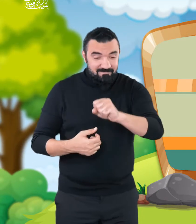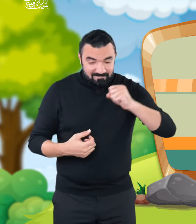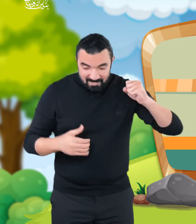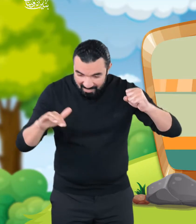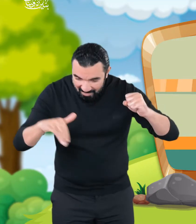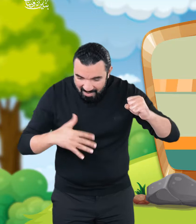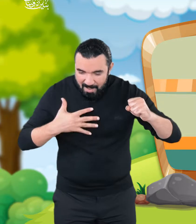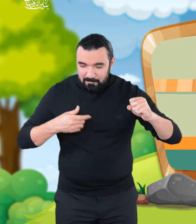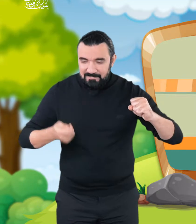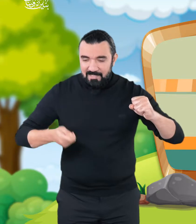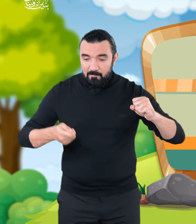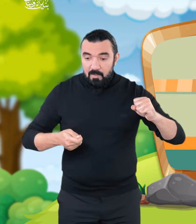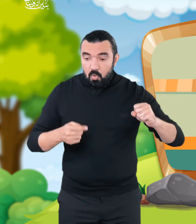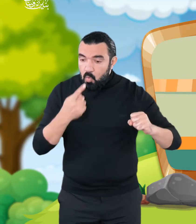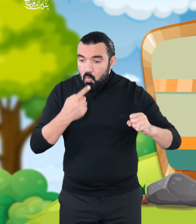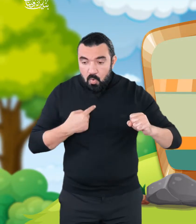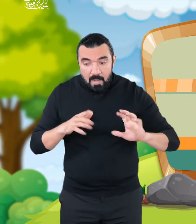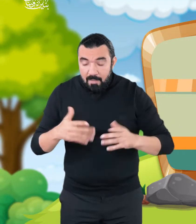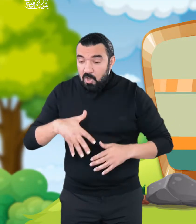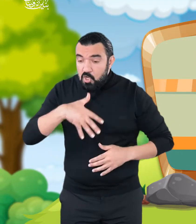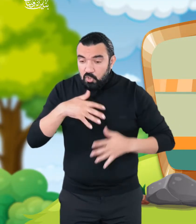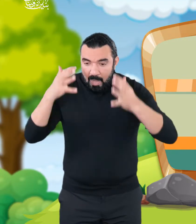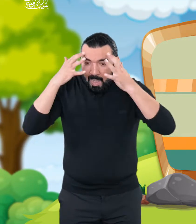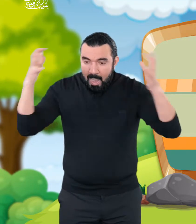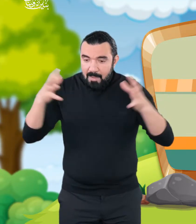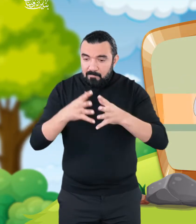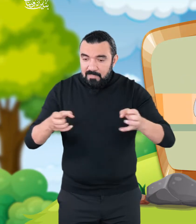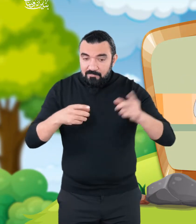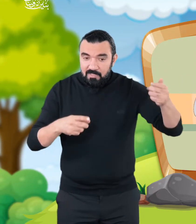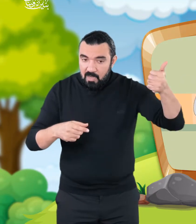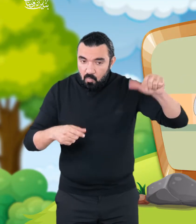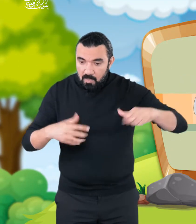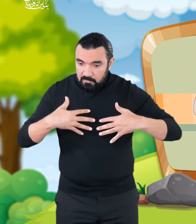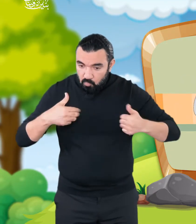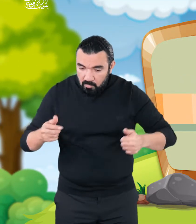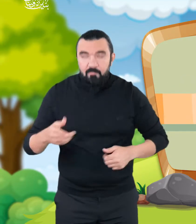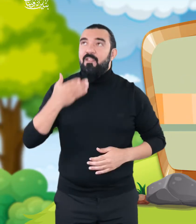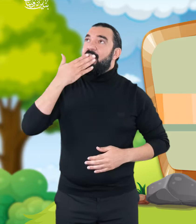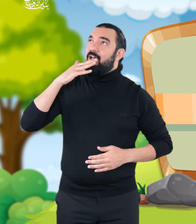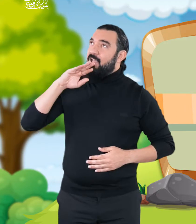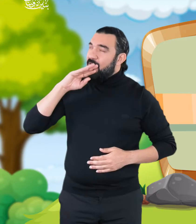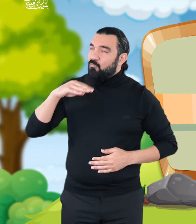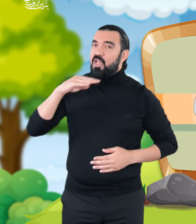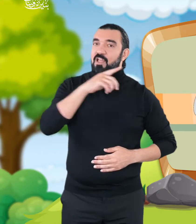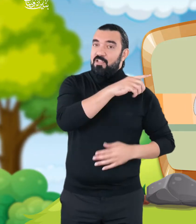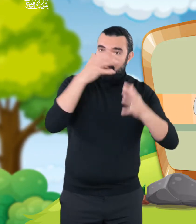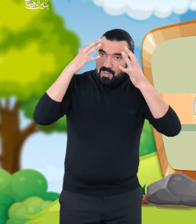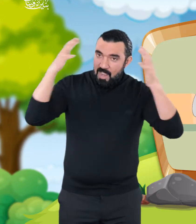أخبرني كيف حال الإمام التبري؟ بخير يا أبي لقد انتهى من تصنيف